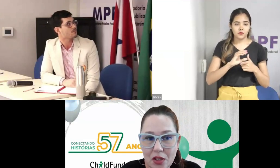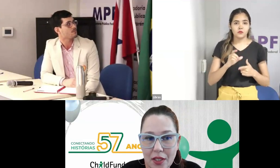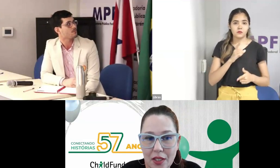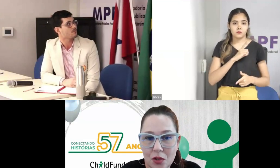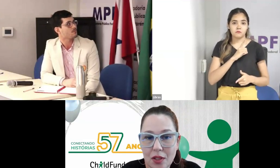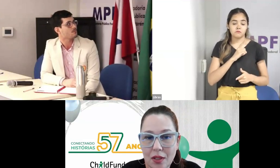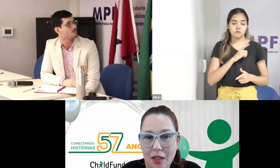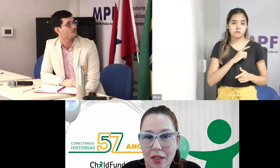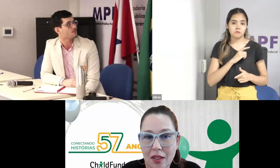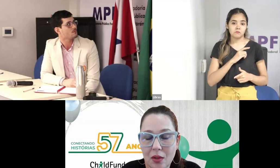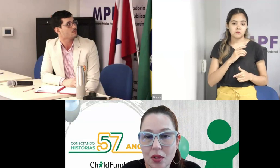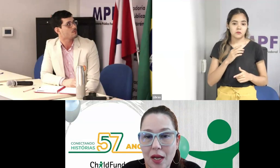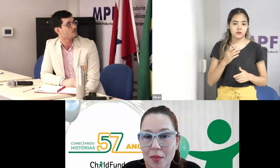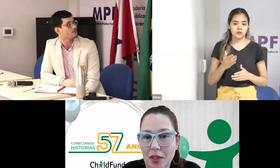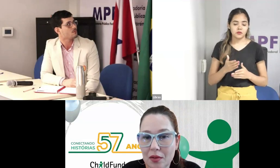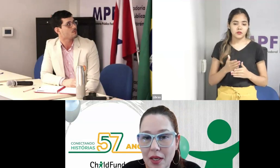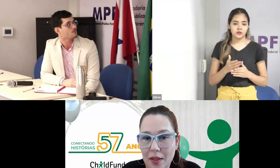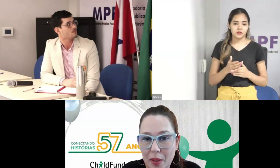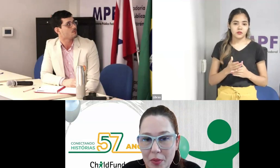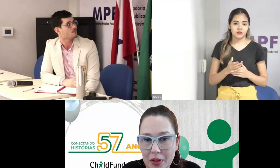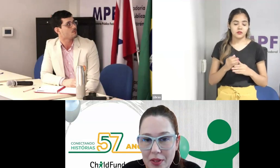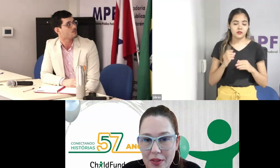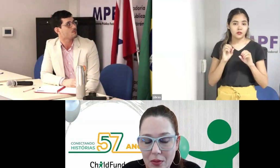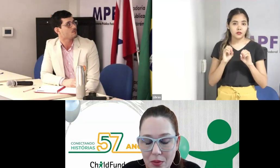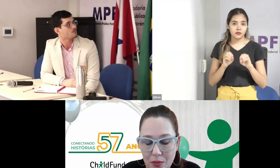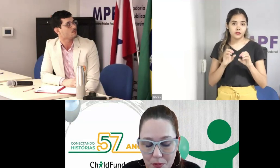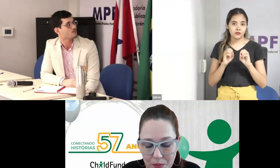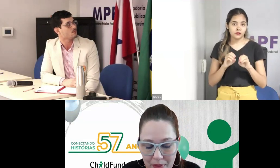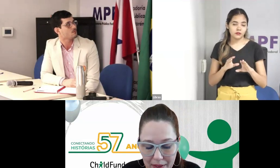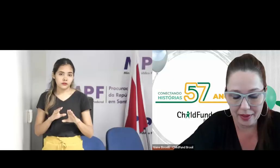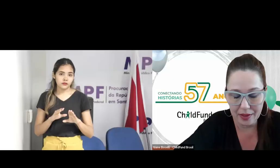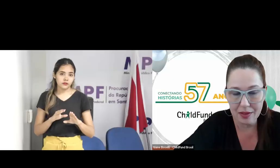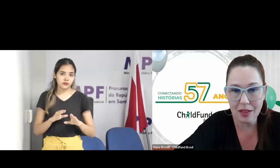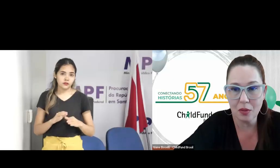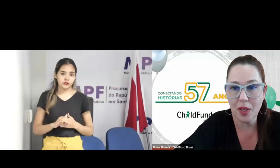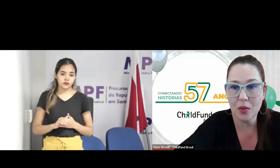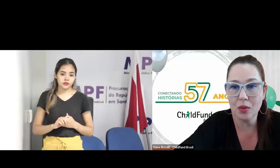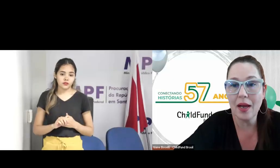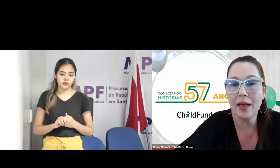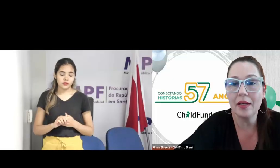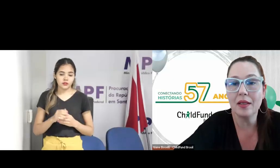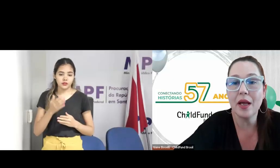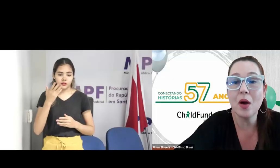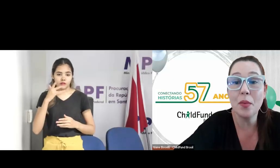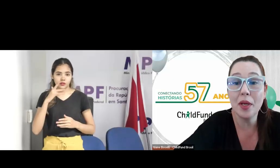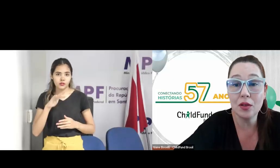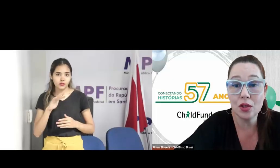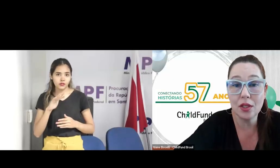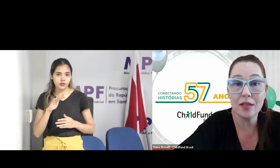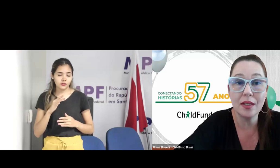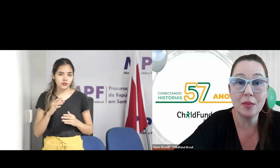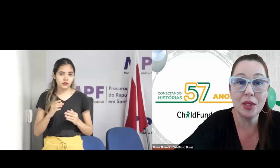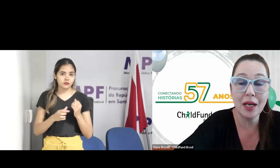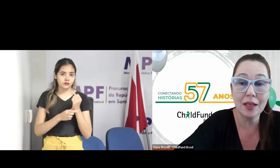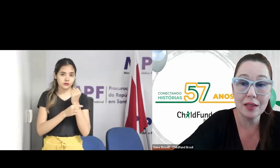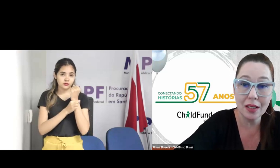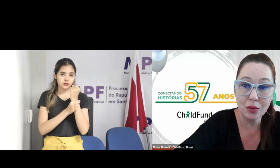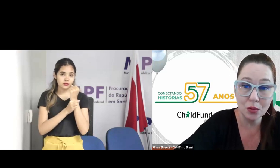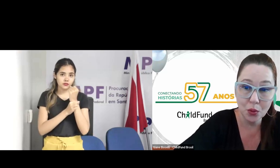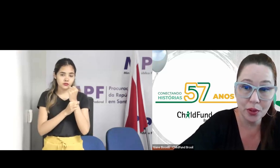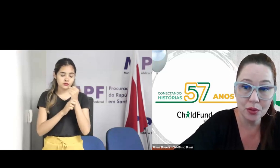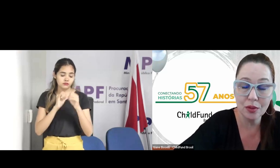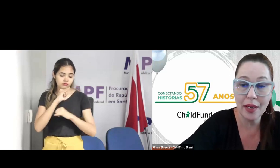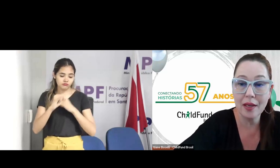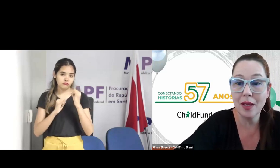A gente acredita que os caminhos aí para a proteção da criança no meio online, que realmente esse crime está